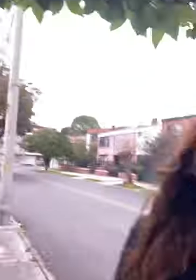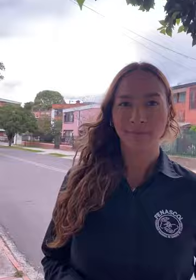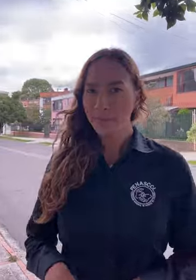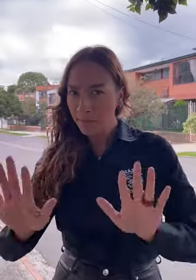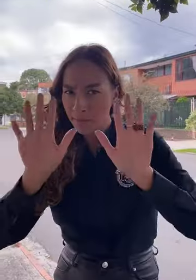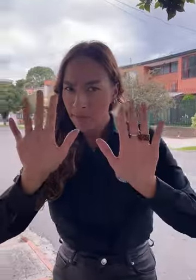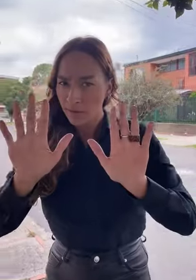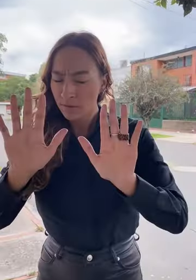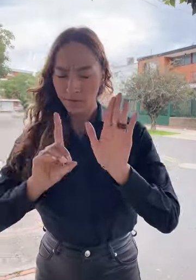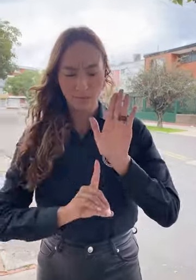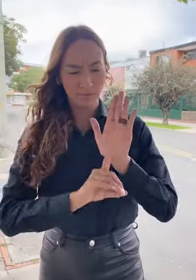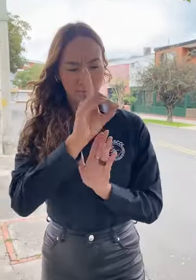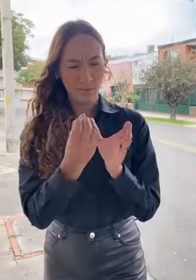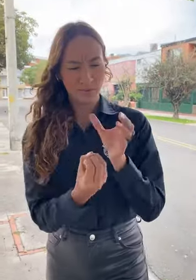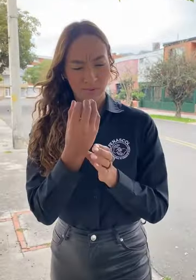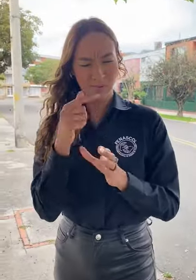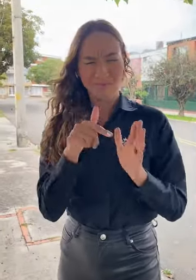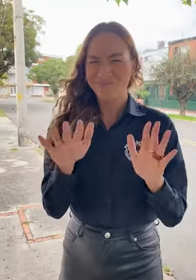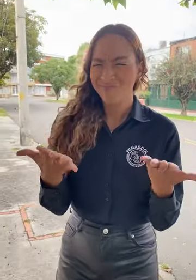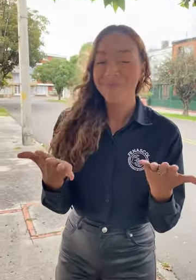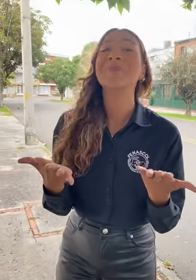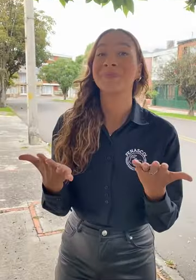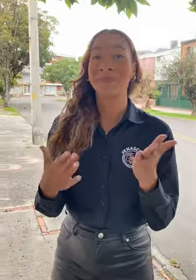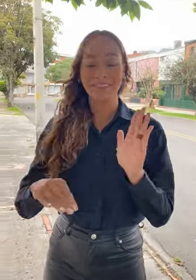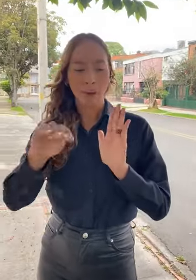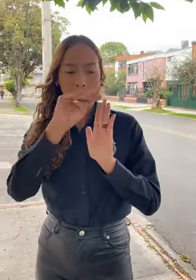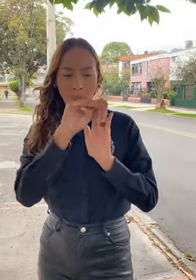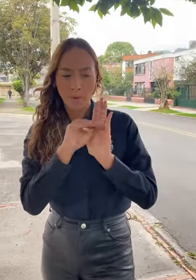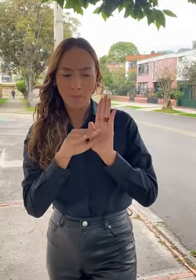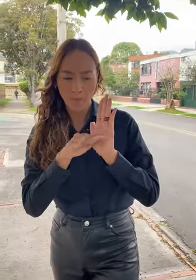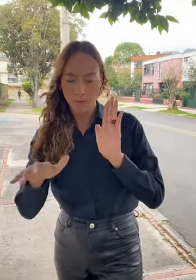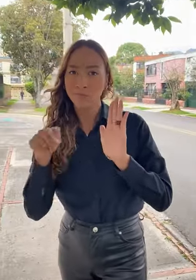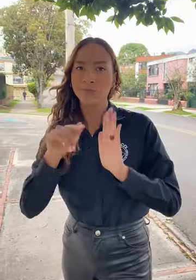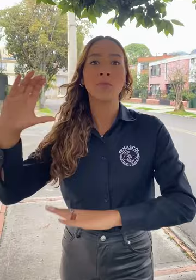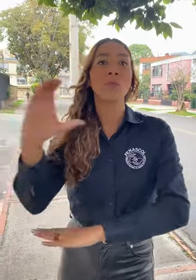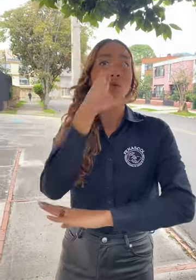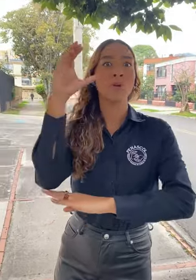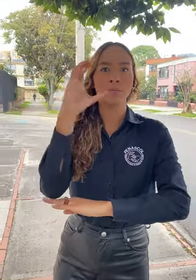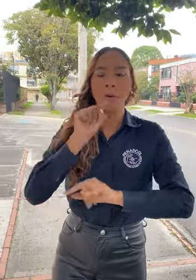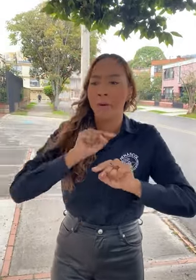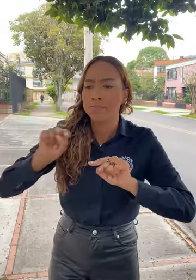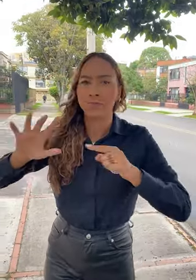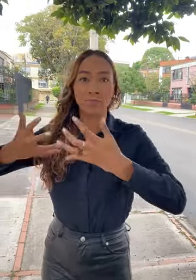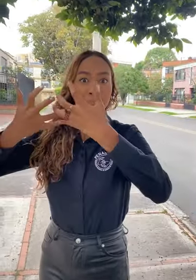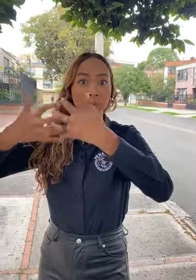Pero, ¿a qué se refiere el desarrollo productivo? En nuestro país, hace parte de una política pública que busca el